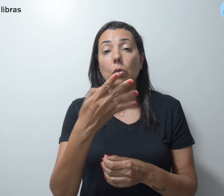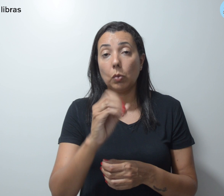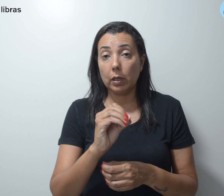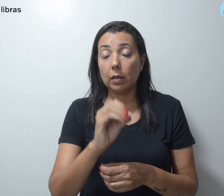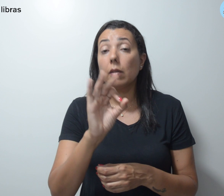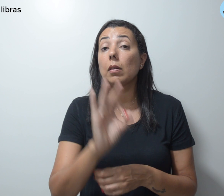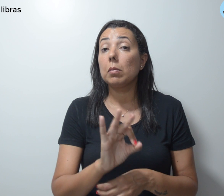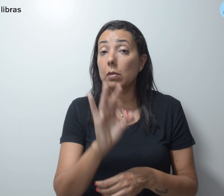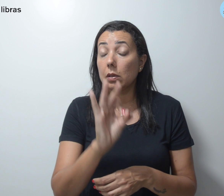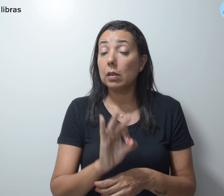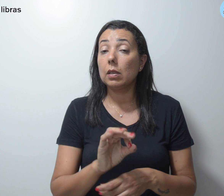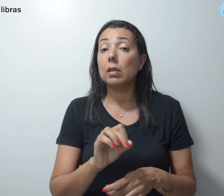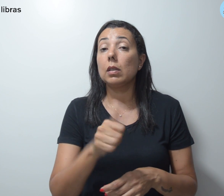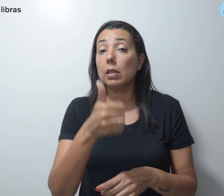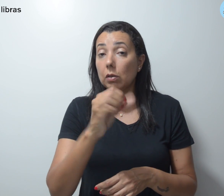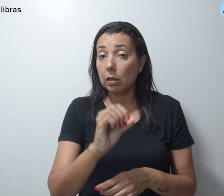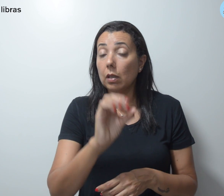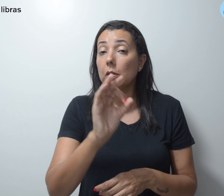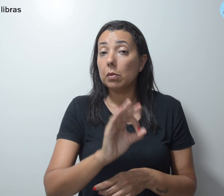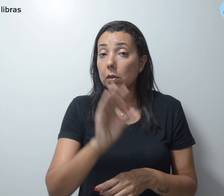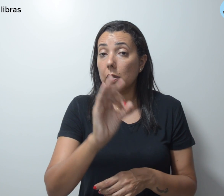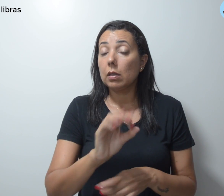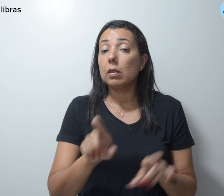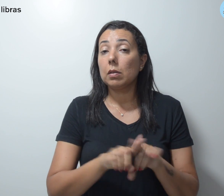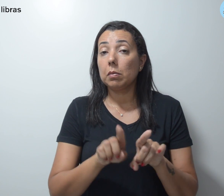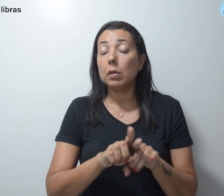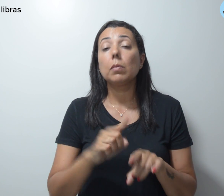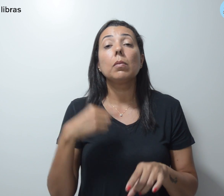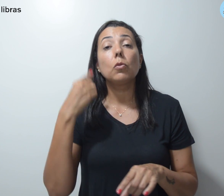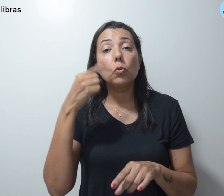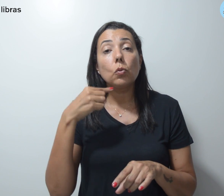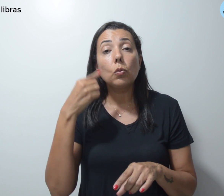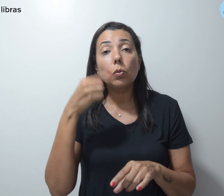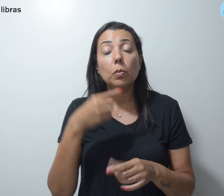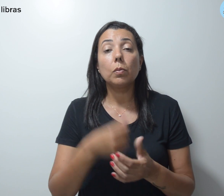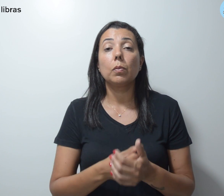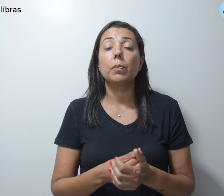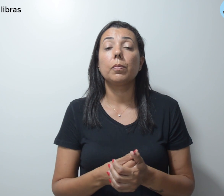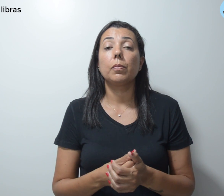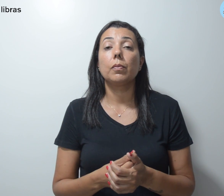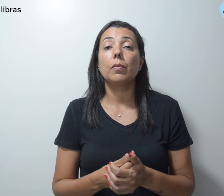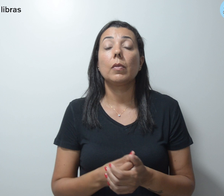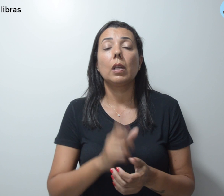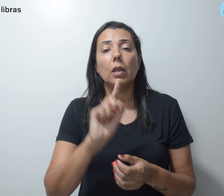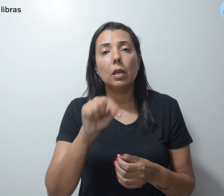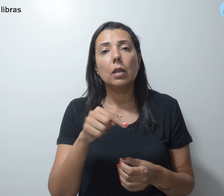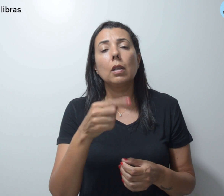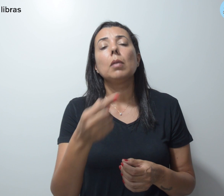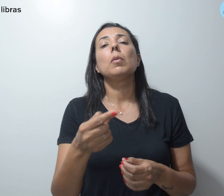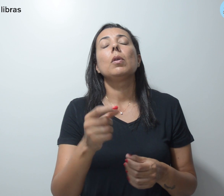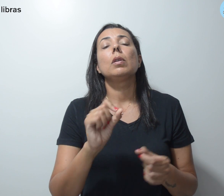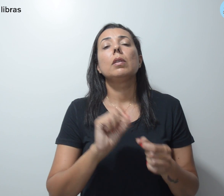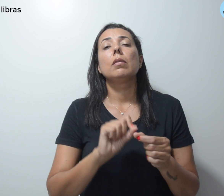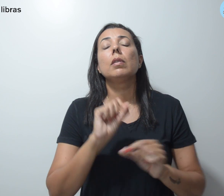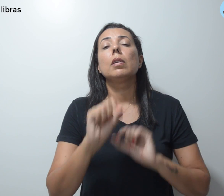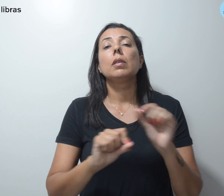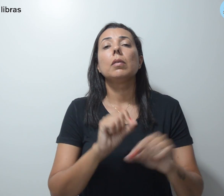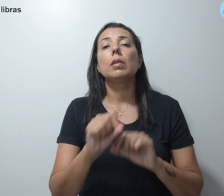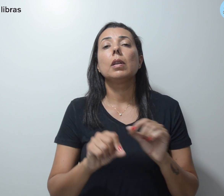e os 10% de honorários. Em seguida, será feita a intimação